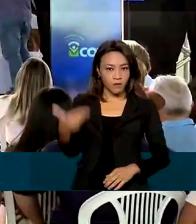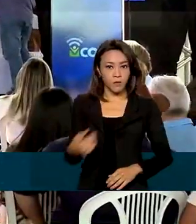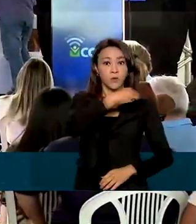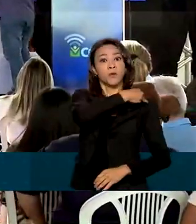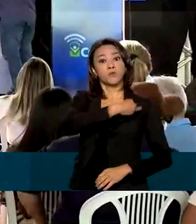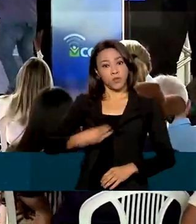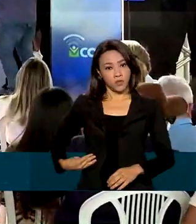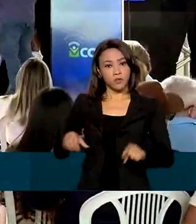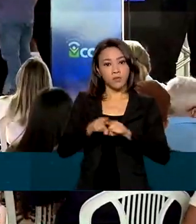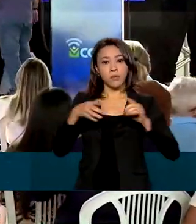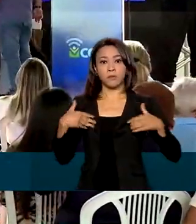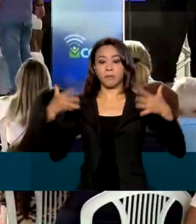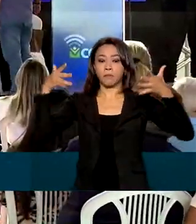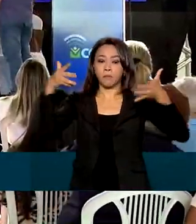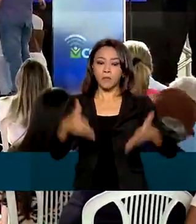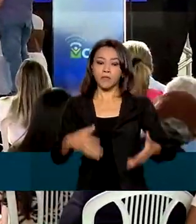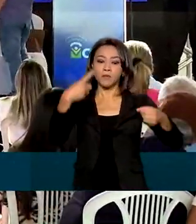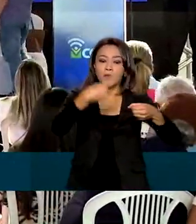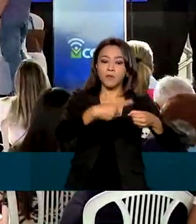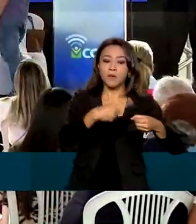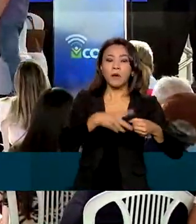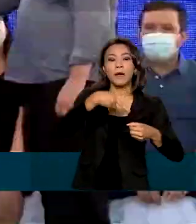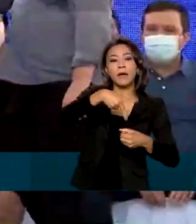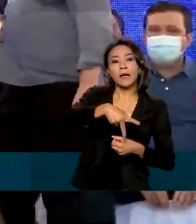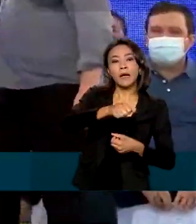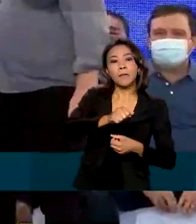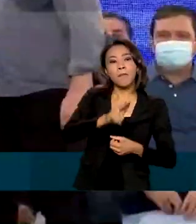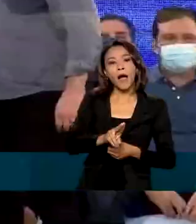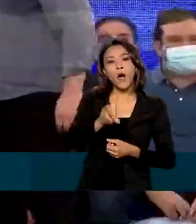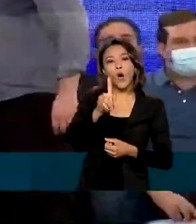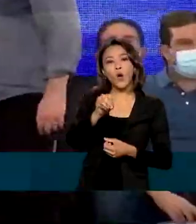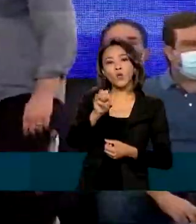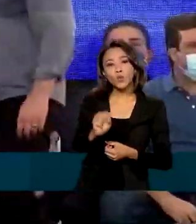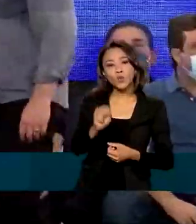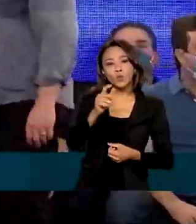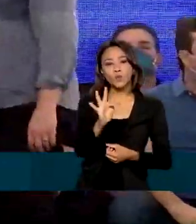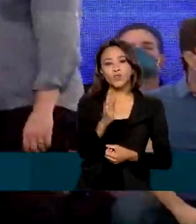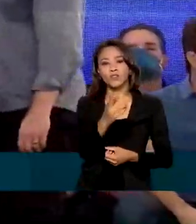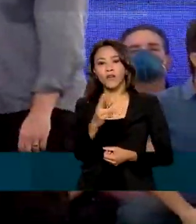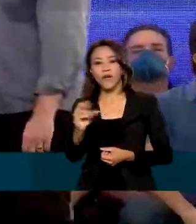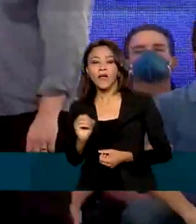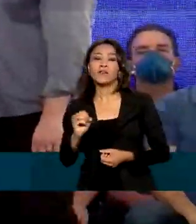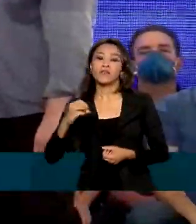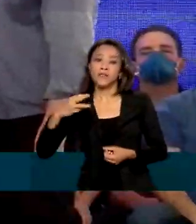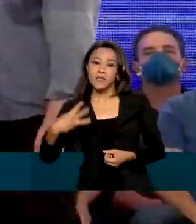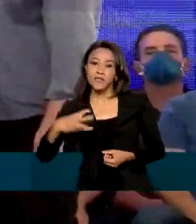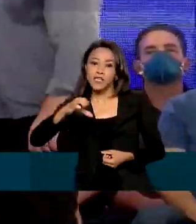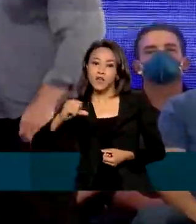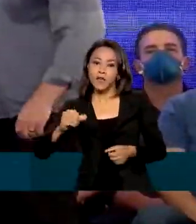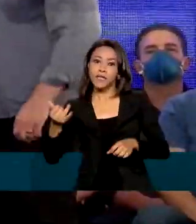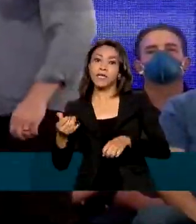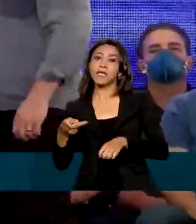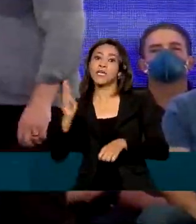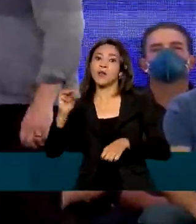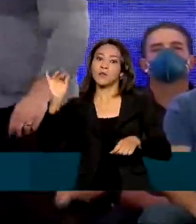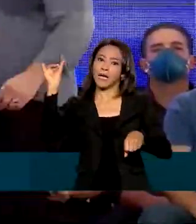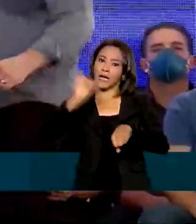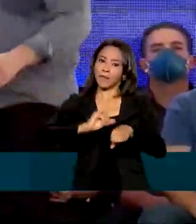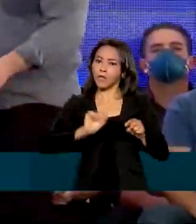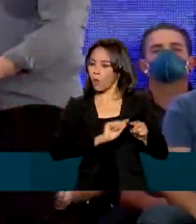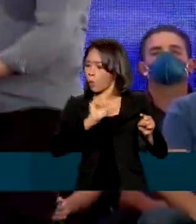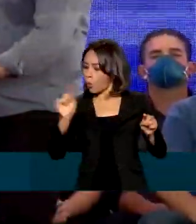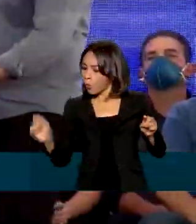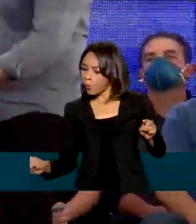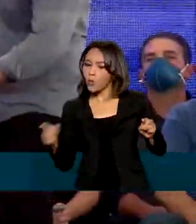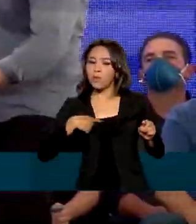participou de um evento no município de Pau dos Ferros, a 390 quilômetros de Natal, para assinatura de um contrato